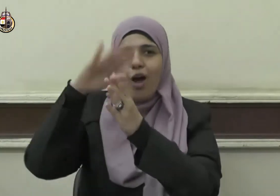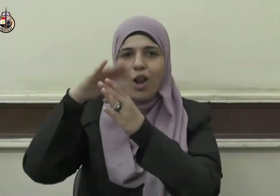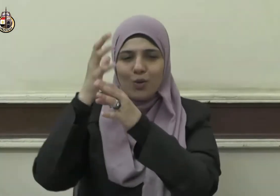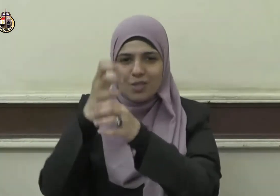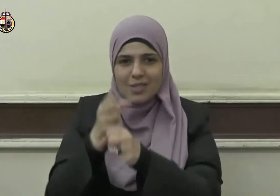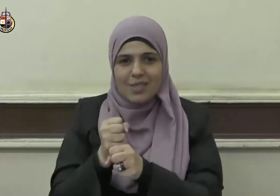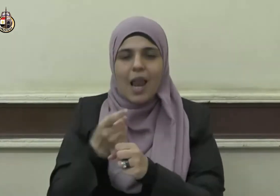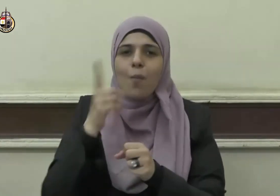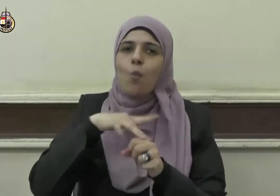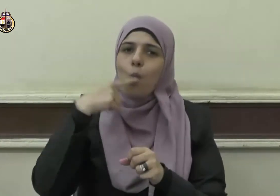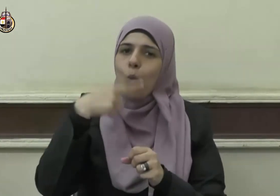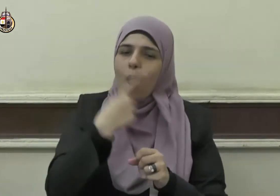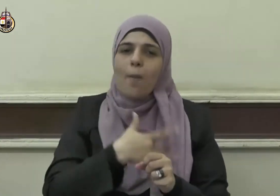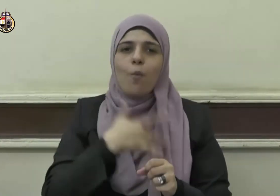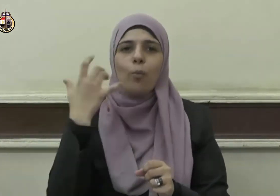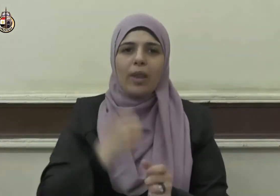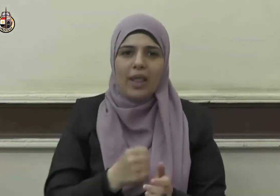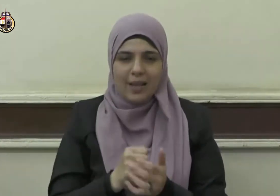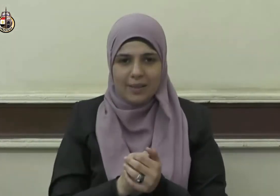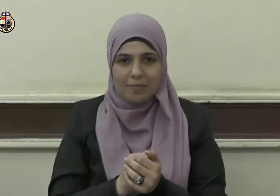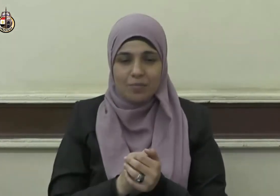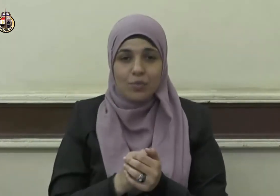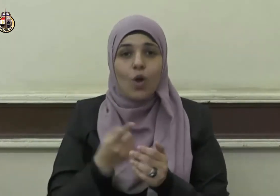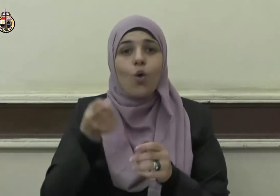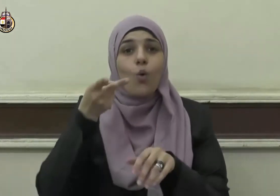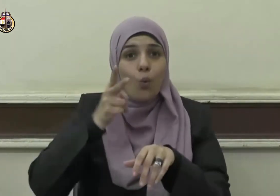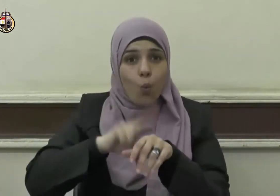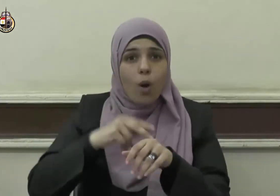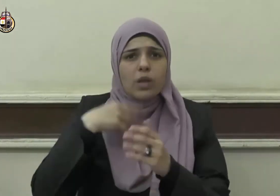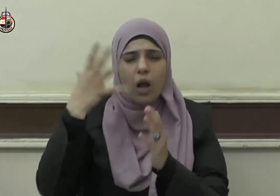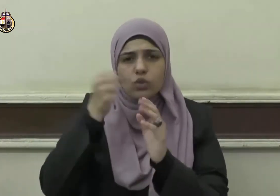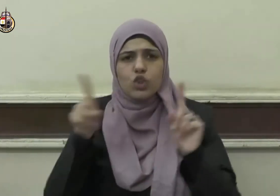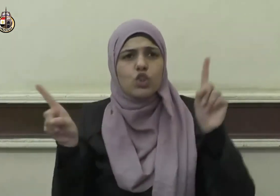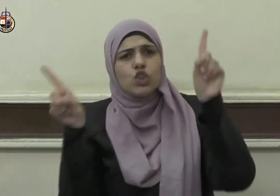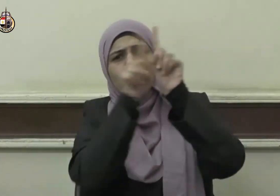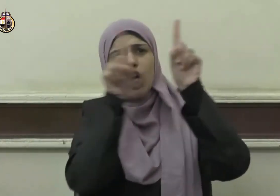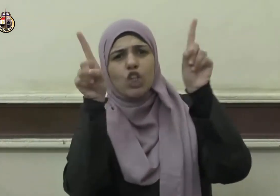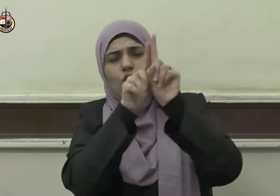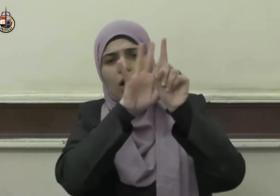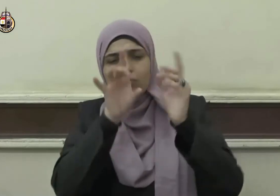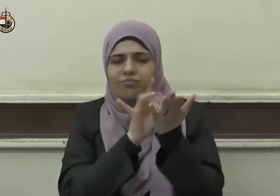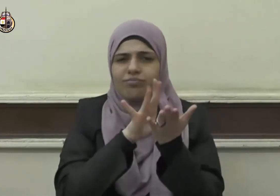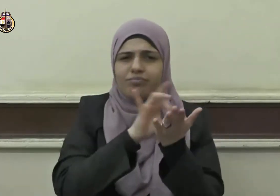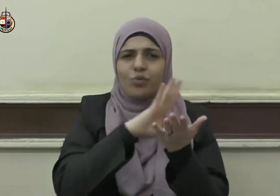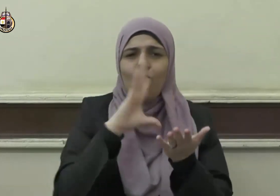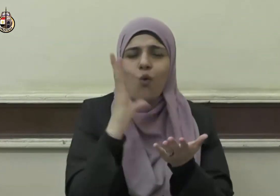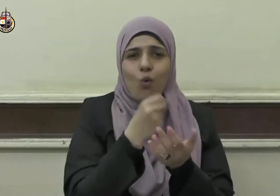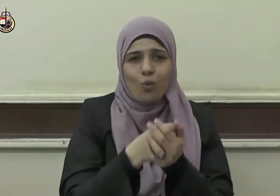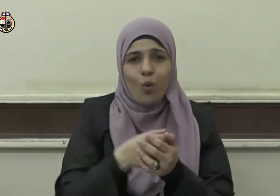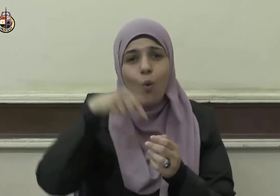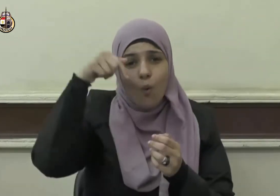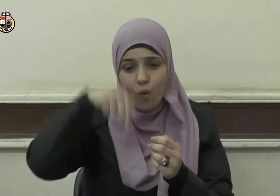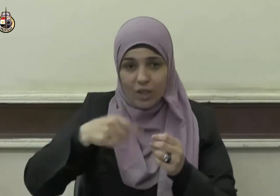والمؤمنين وأخزى الشرك والمشركين وفي العصر الحديث